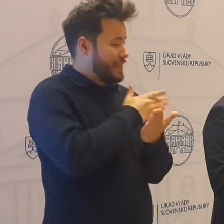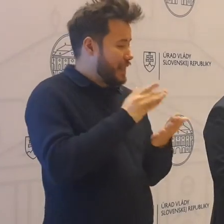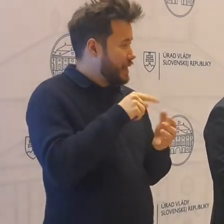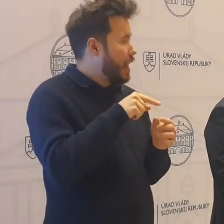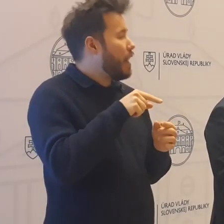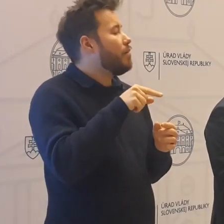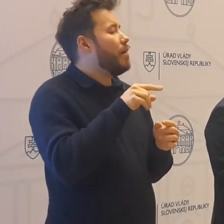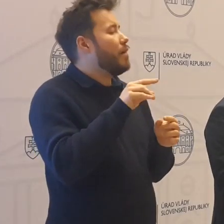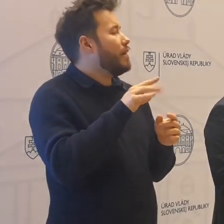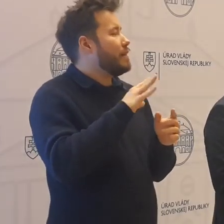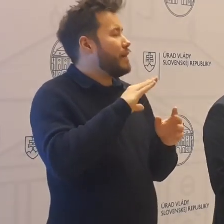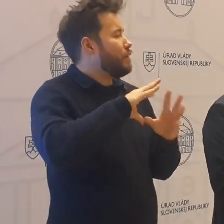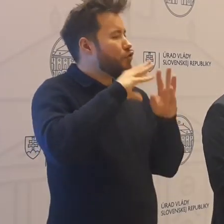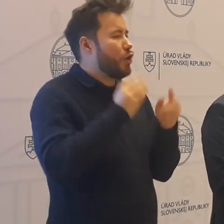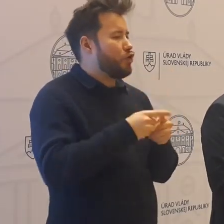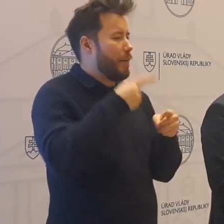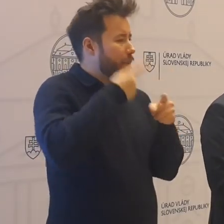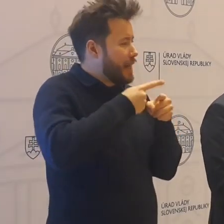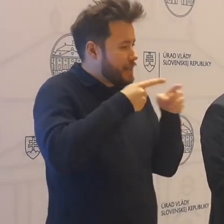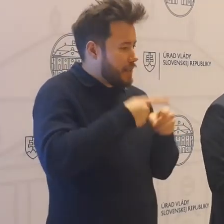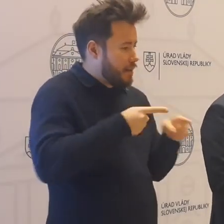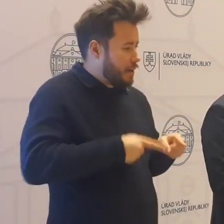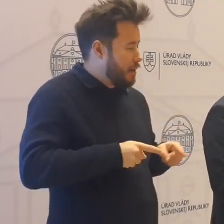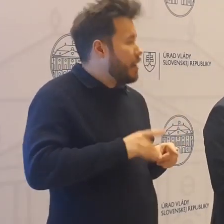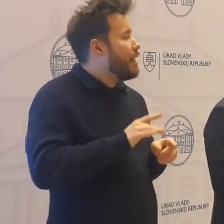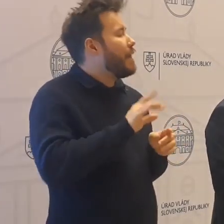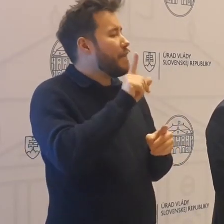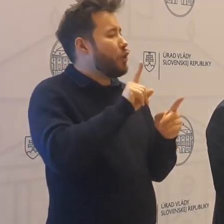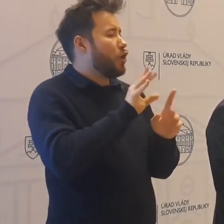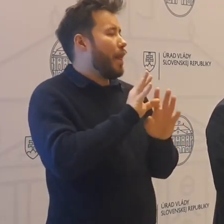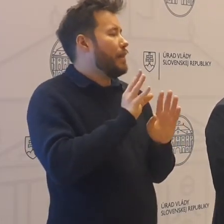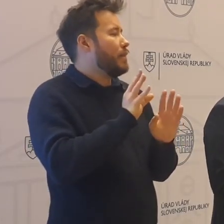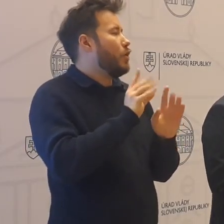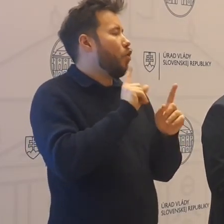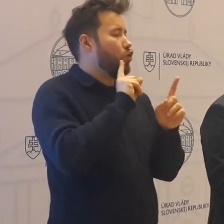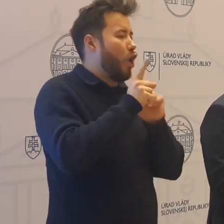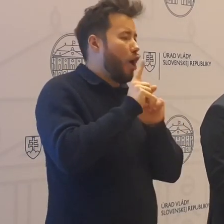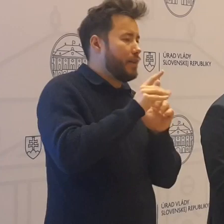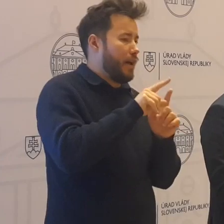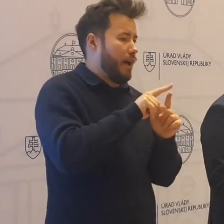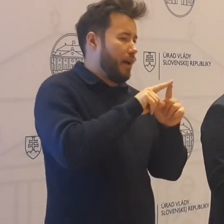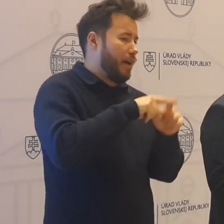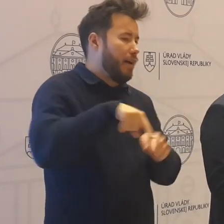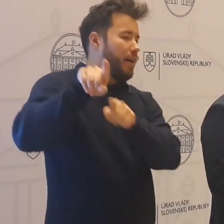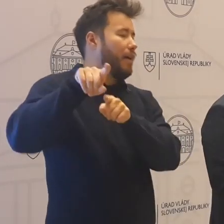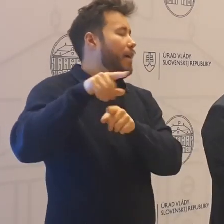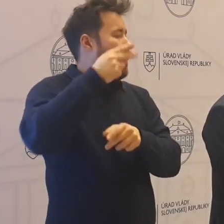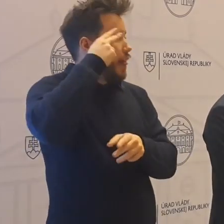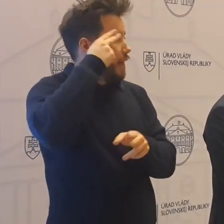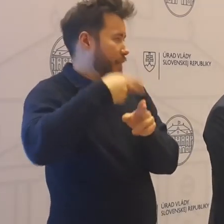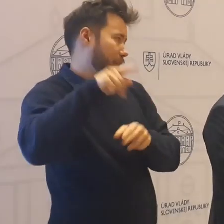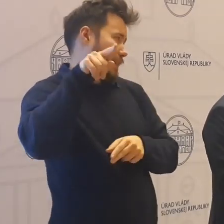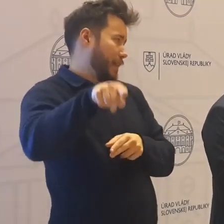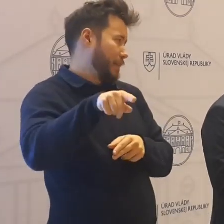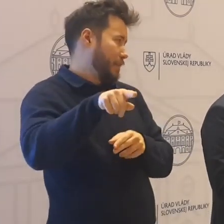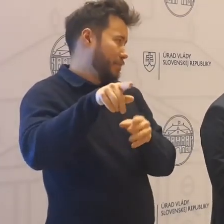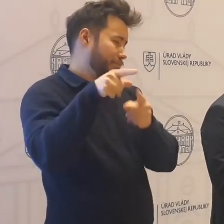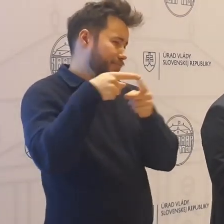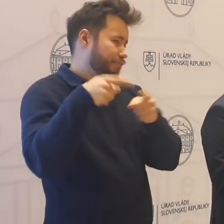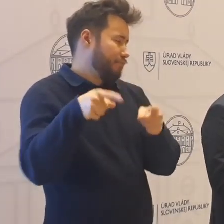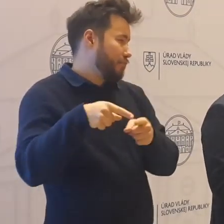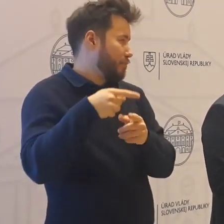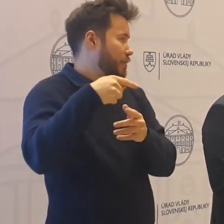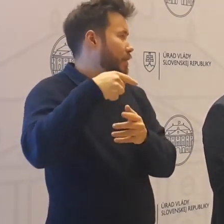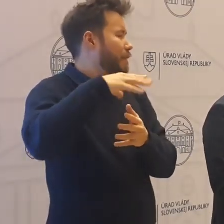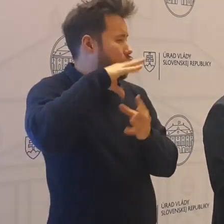rámce, ktoré sa potom dohadovali, že budú zvarenené cez hlavného hygienika a tam budú jednotlivé veci. Naozaj po tých 4 hodinách, keď sa